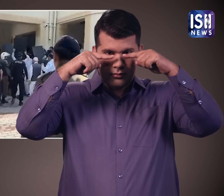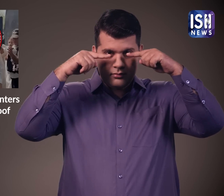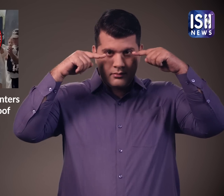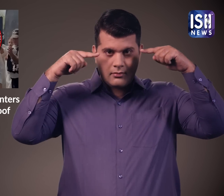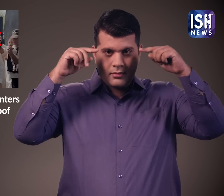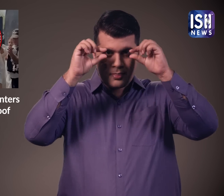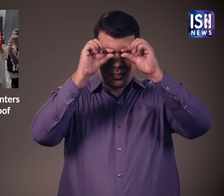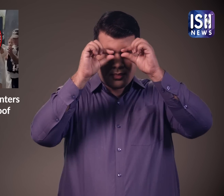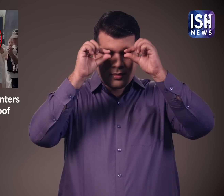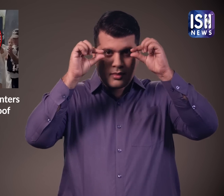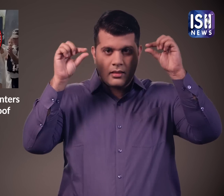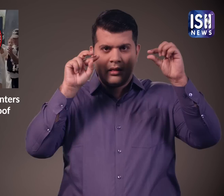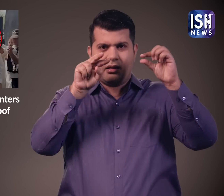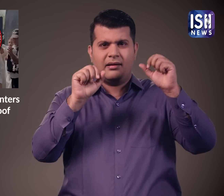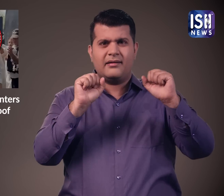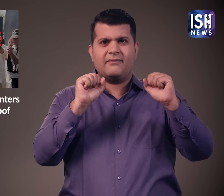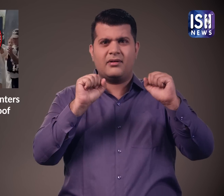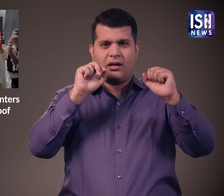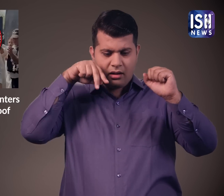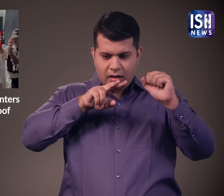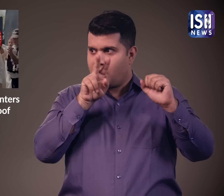हेलमेट में छेट से देखना मुश्किल था